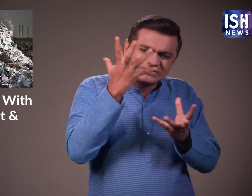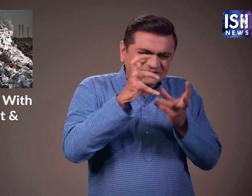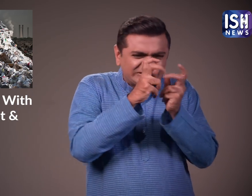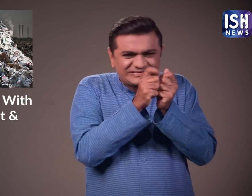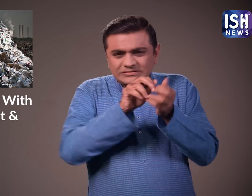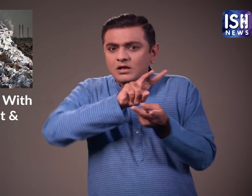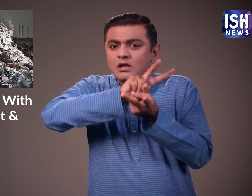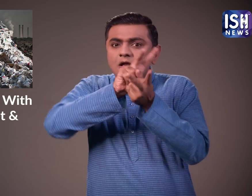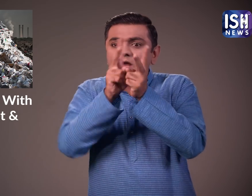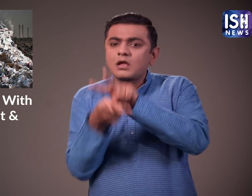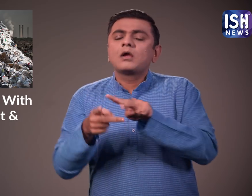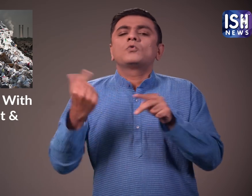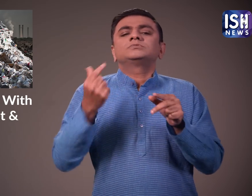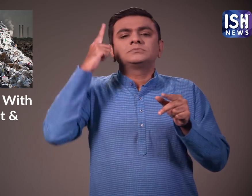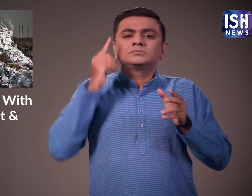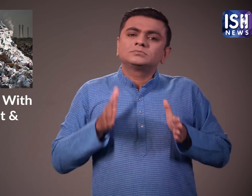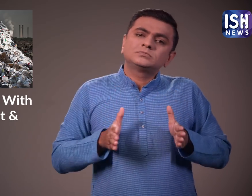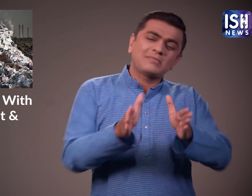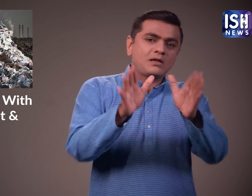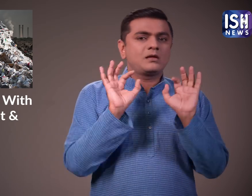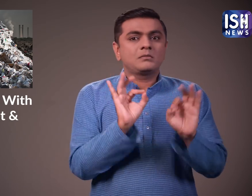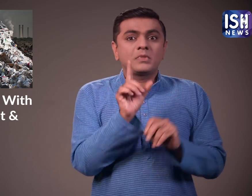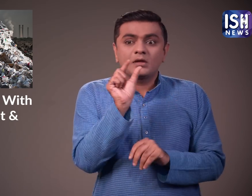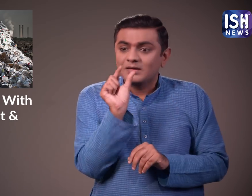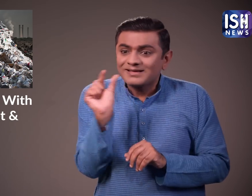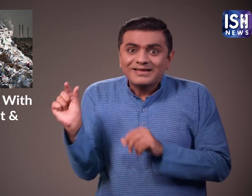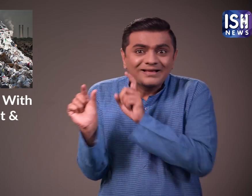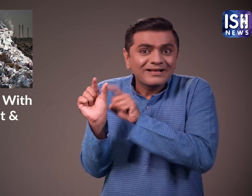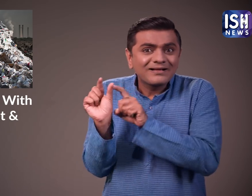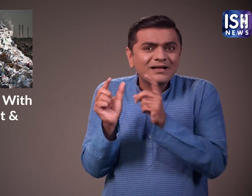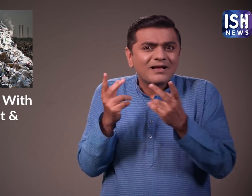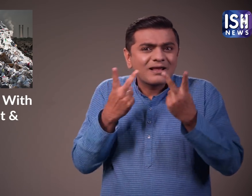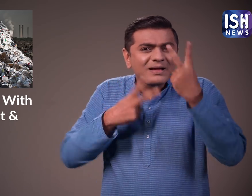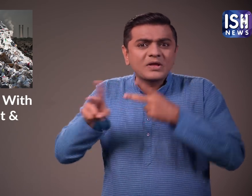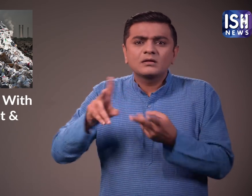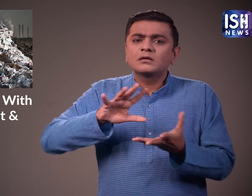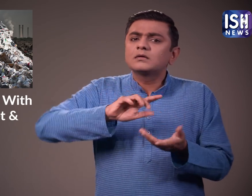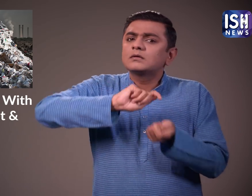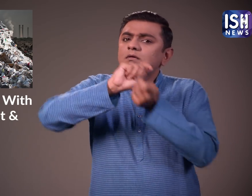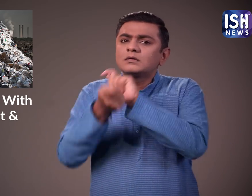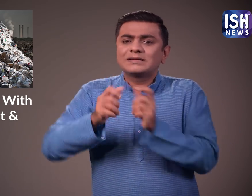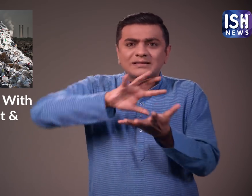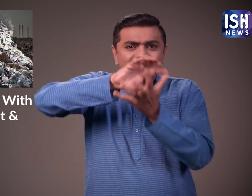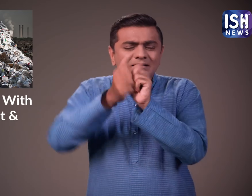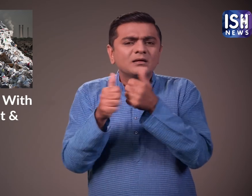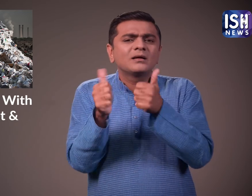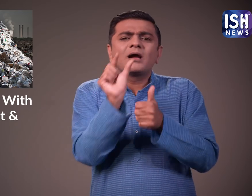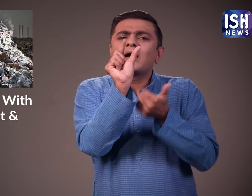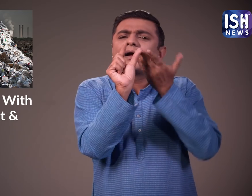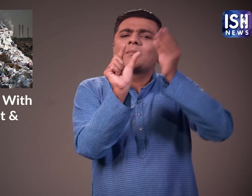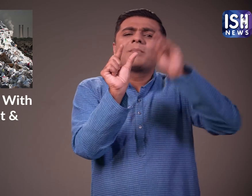क्योंकि वे फिट नहीं होते